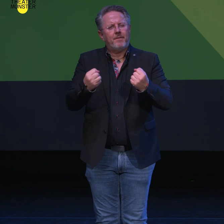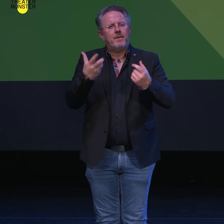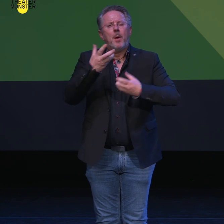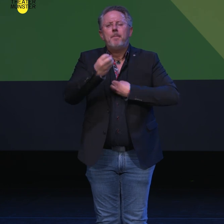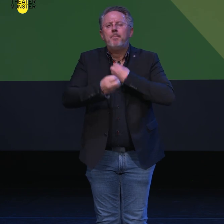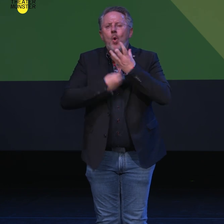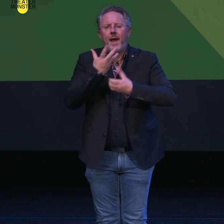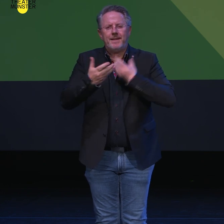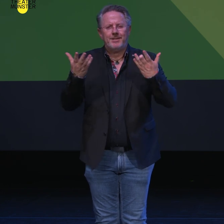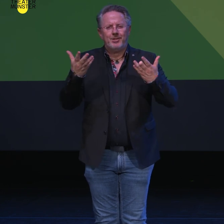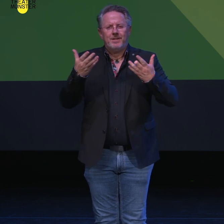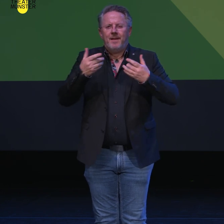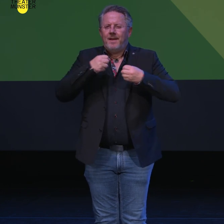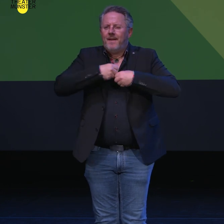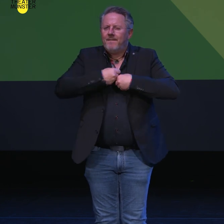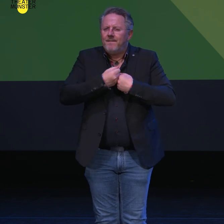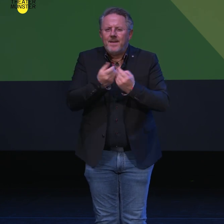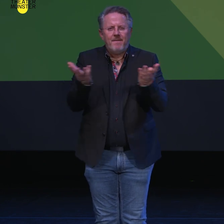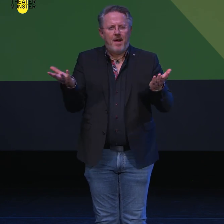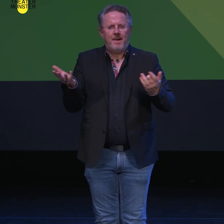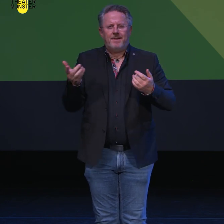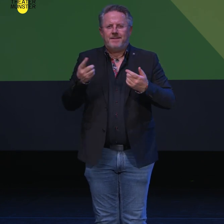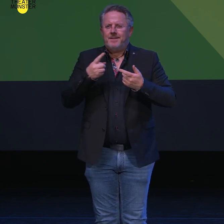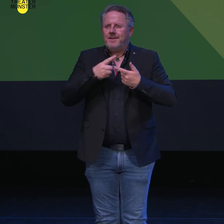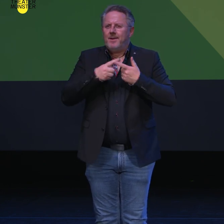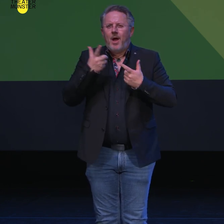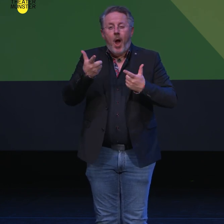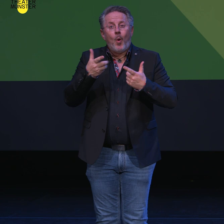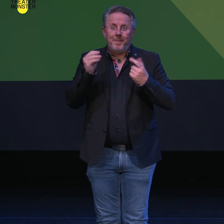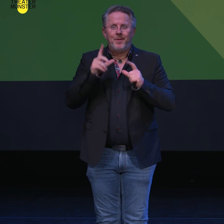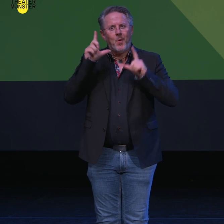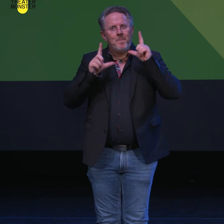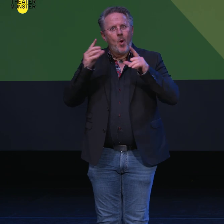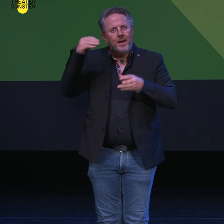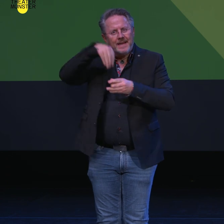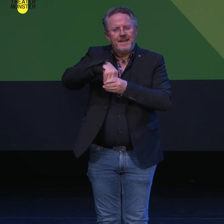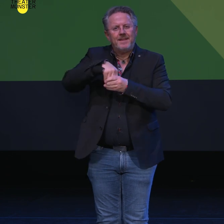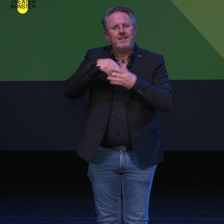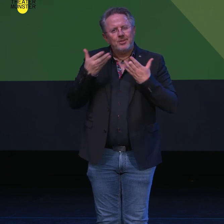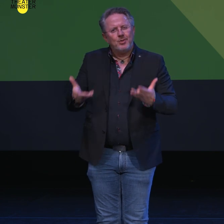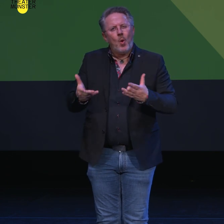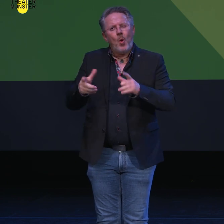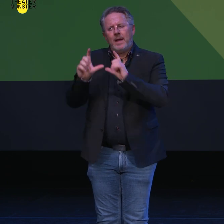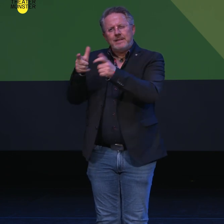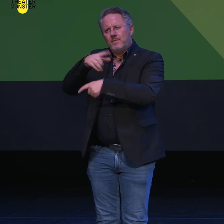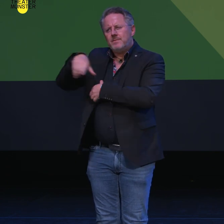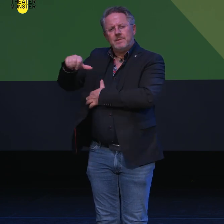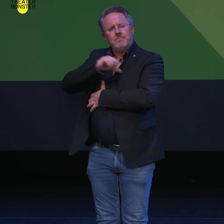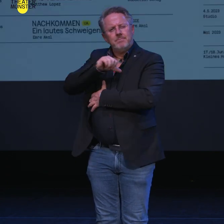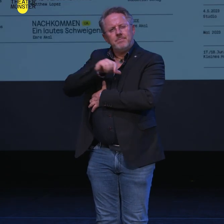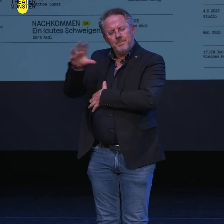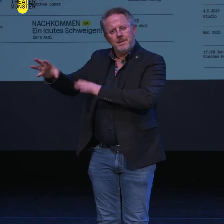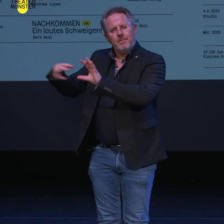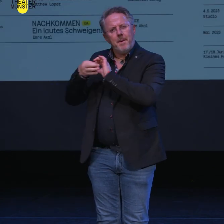Vielfalt und mit Humor ins Herz der gesellschaftspolitischen Fragen greifen, die uns alle umtreiben.